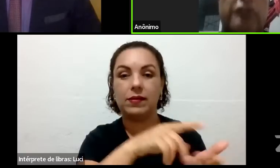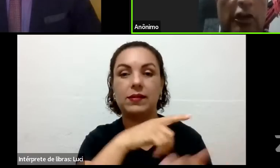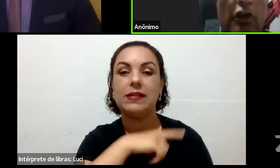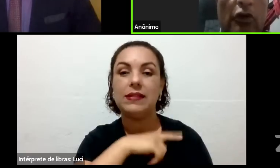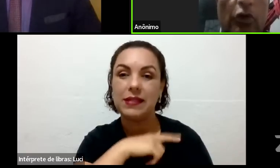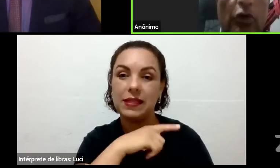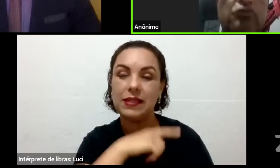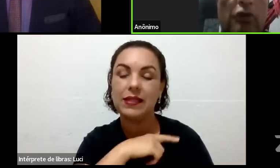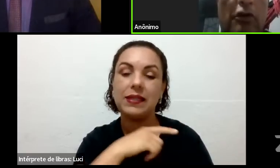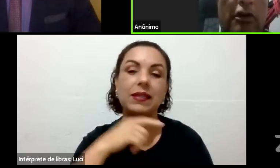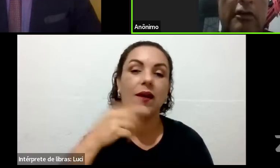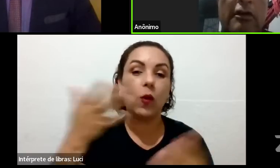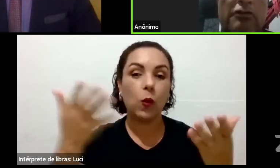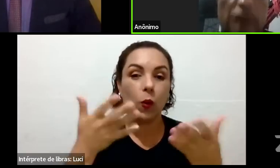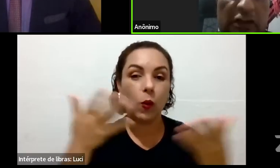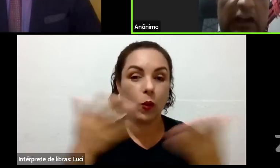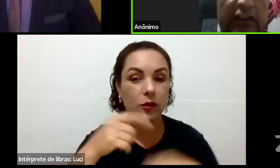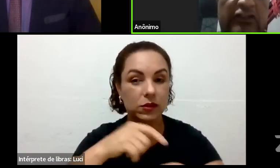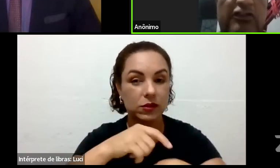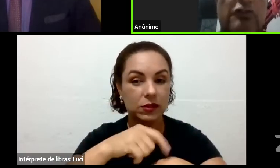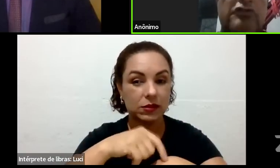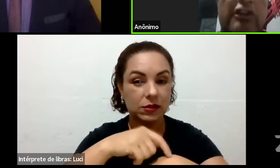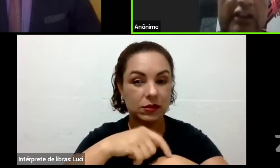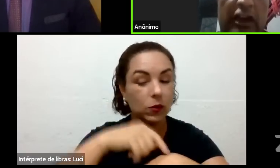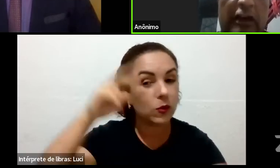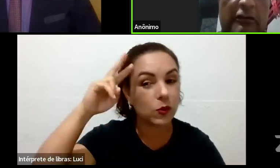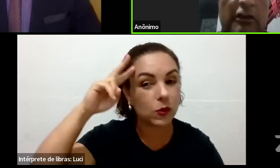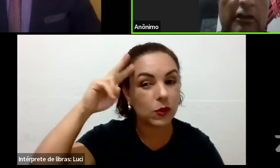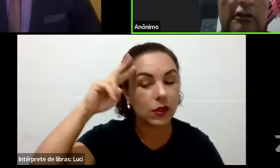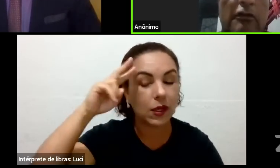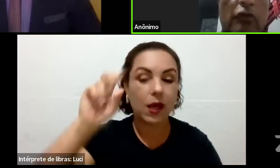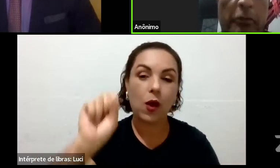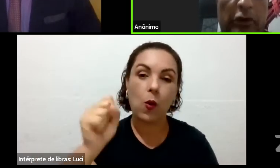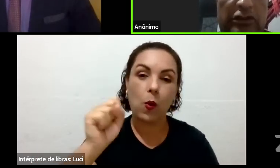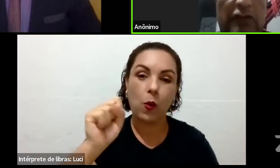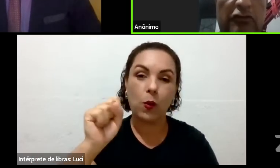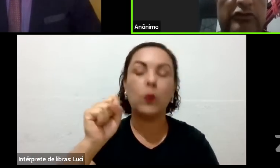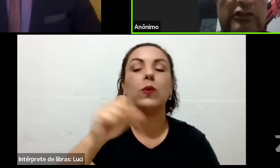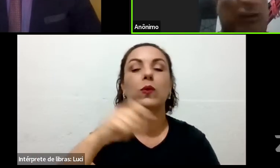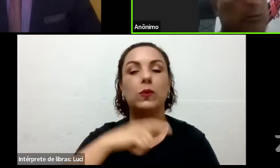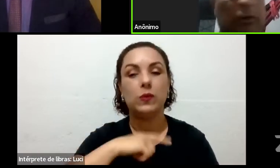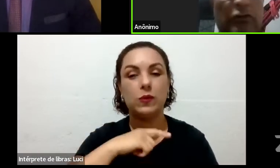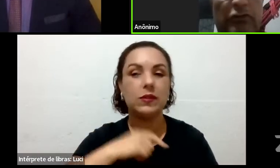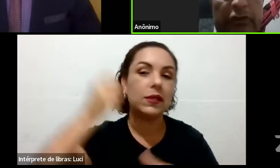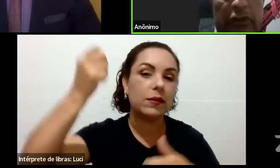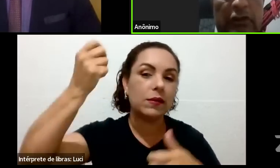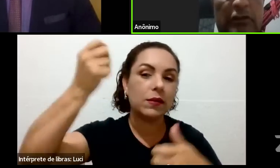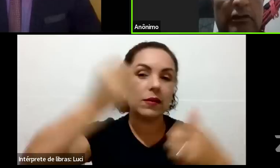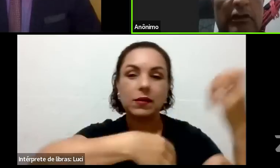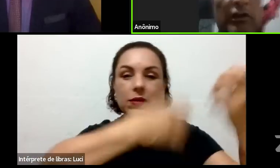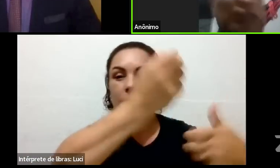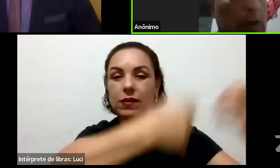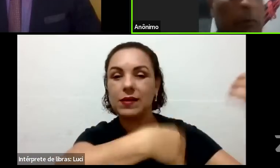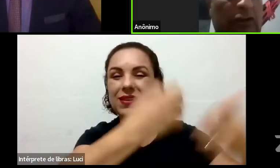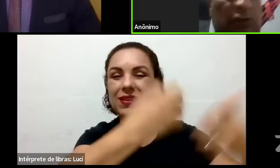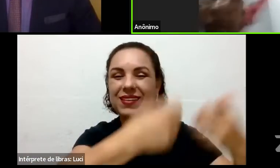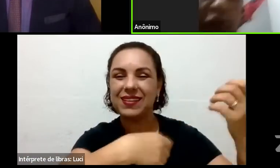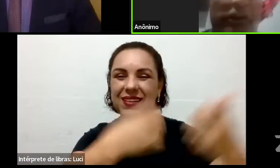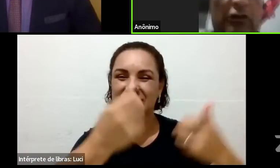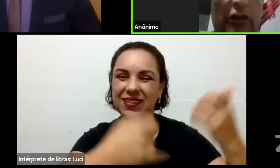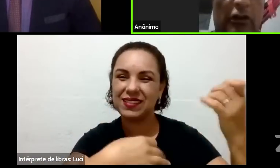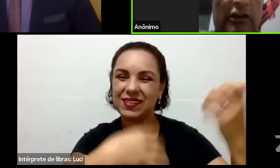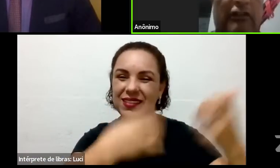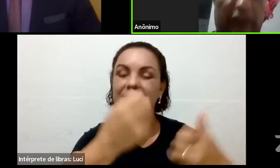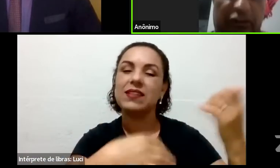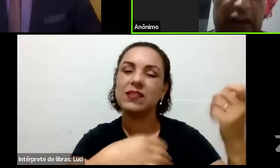hoje, oito horas. Tu quer assistir? Eu digo, eu quero. Vou botar a gente no celular, mas eu não sei. Ele diz, não, mas sua